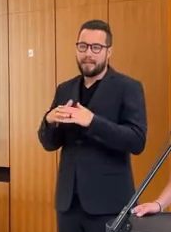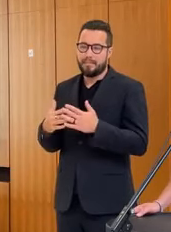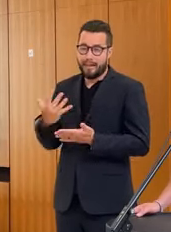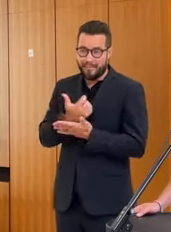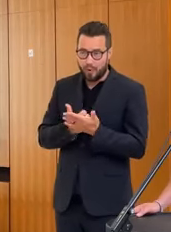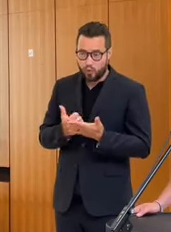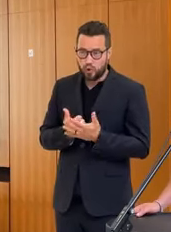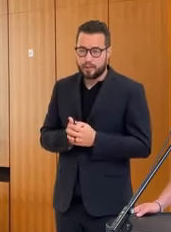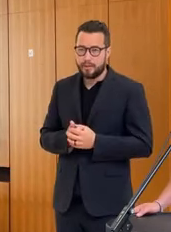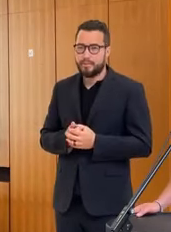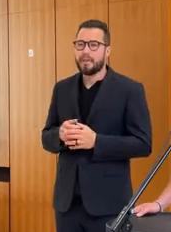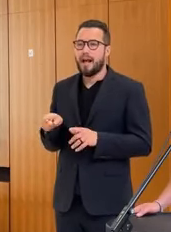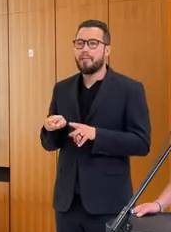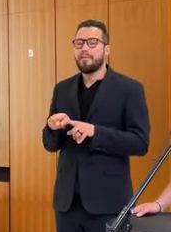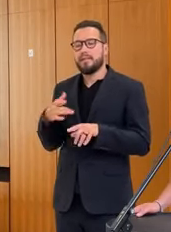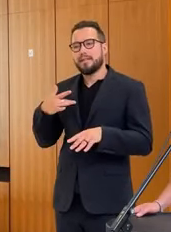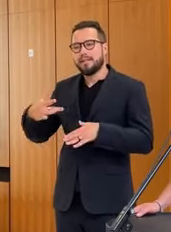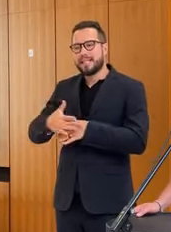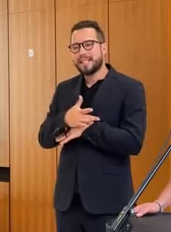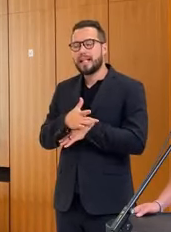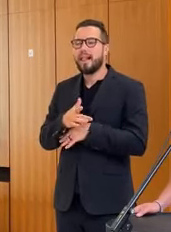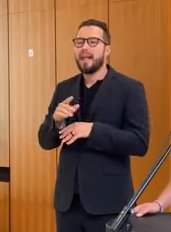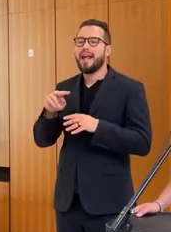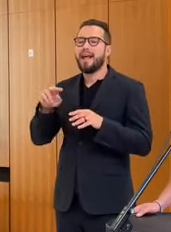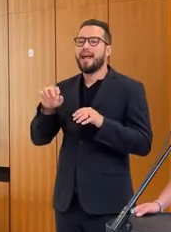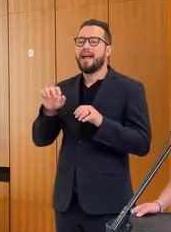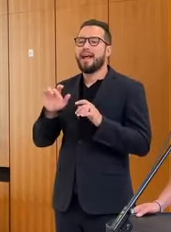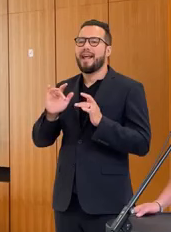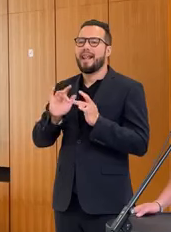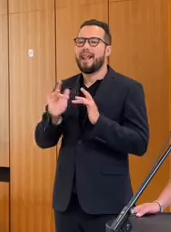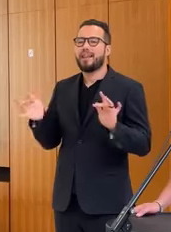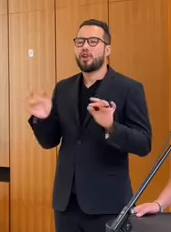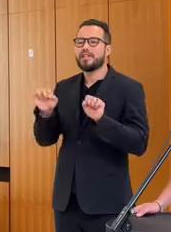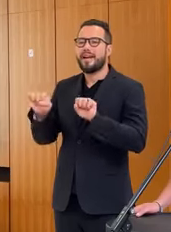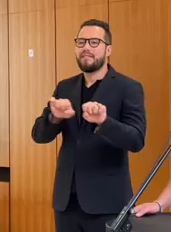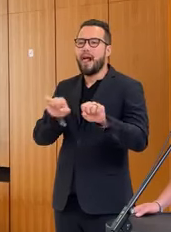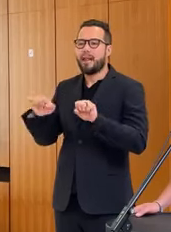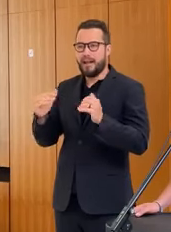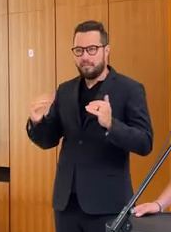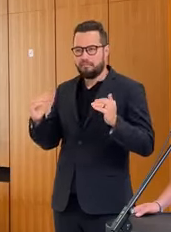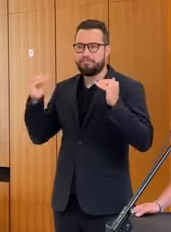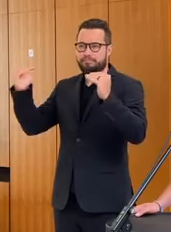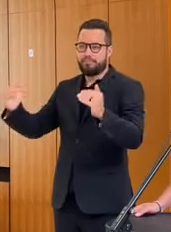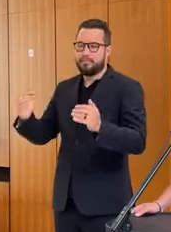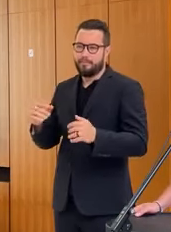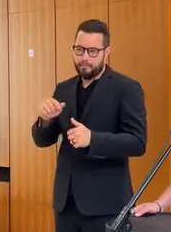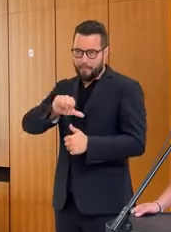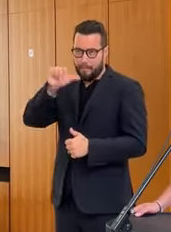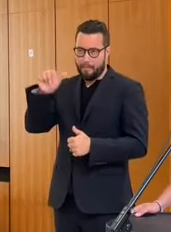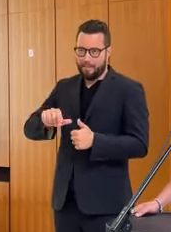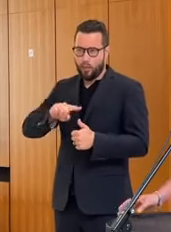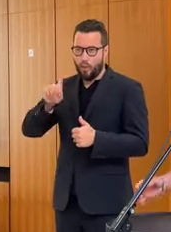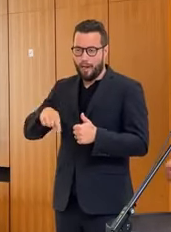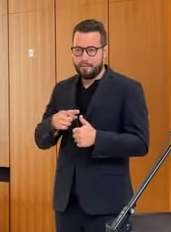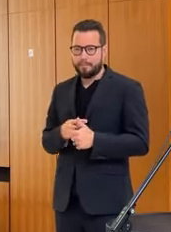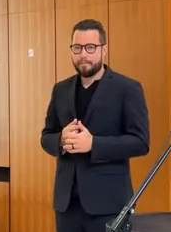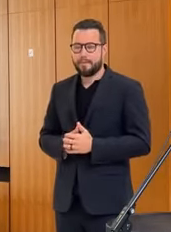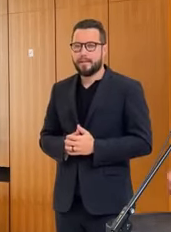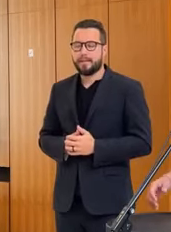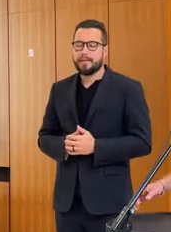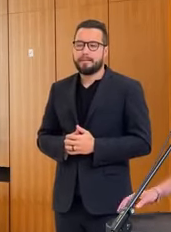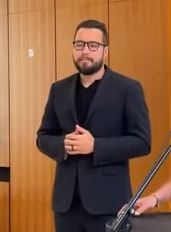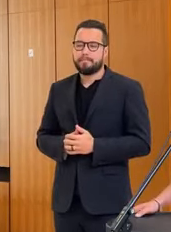cítili ten posun v govermente. To znamená, že toto je projekta číslo 1. Ďalšou úlohou, ktorú chceme, a to je aj niečo,